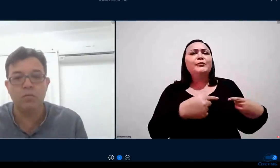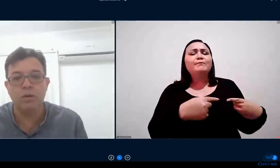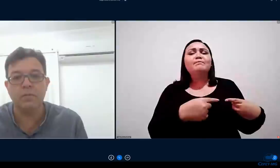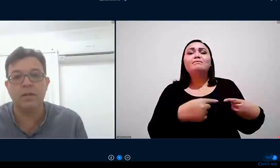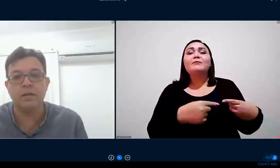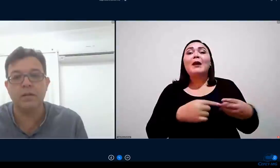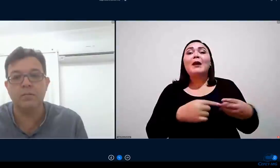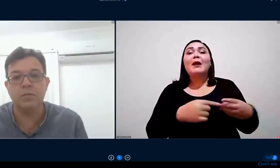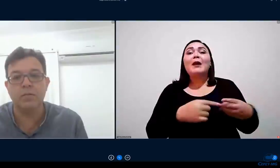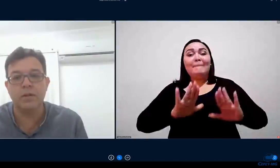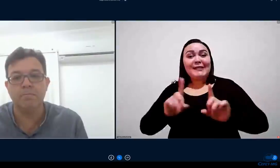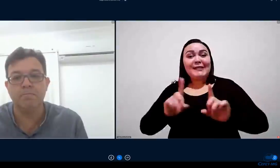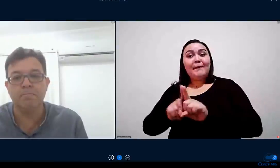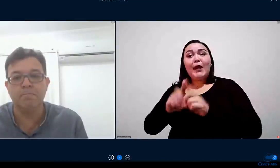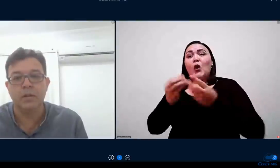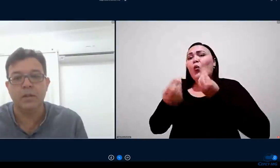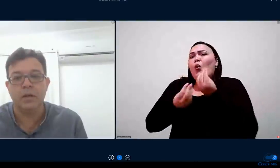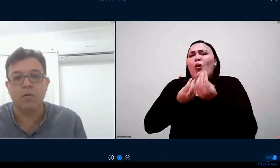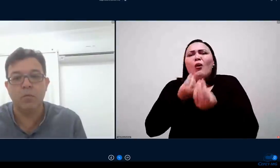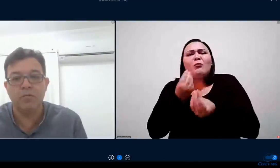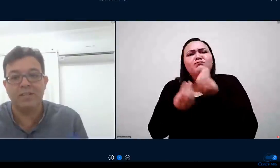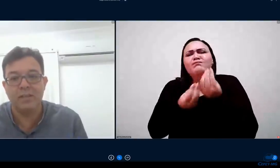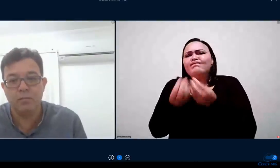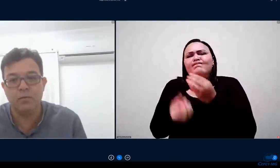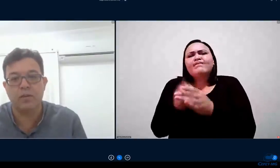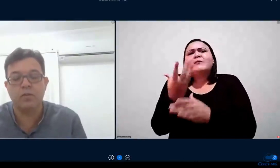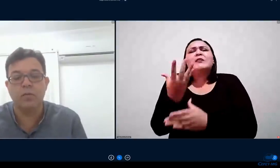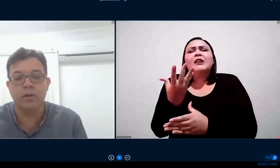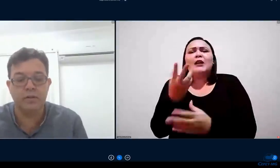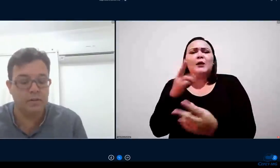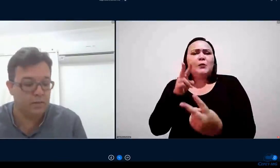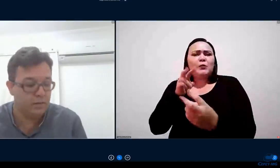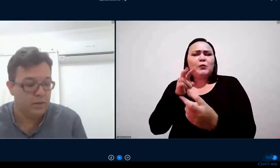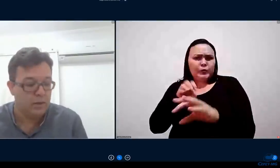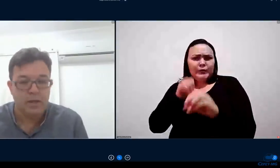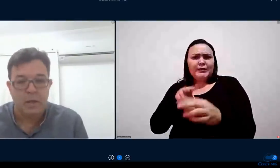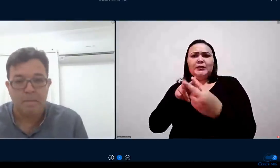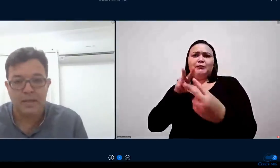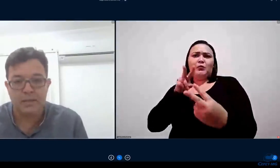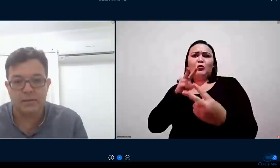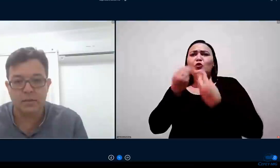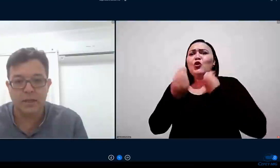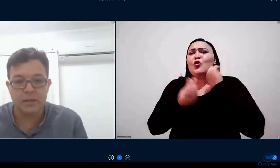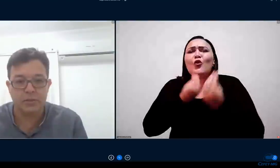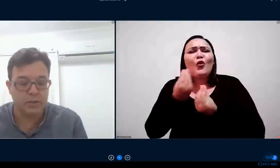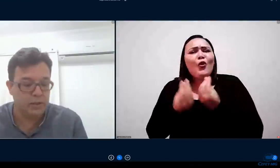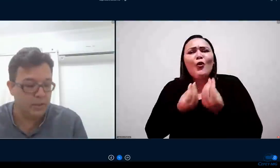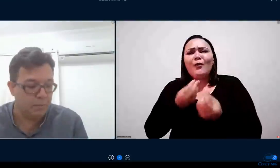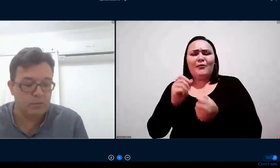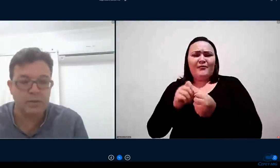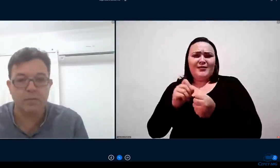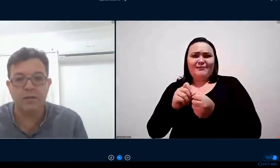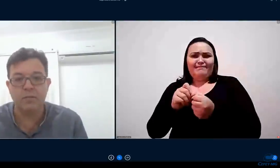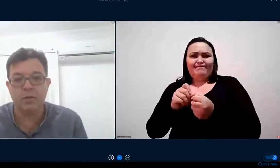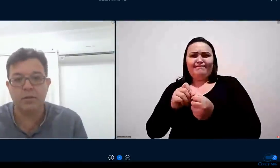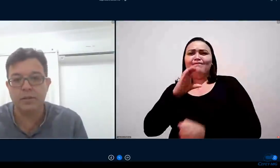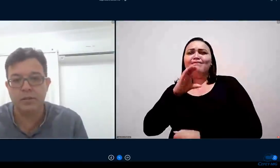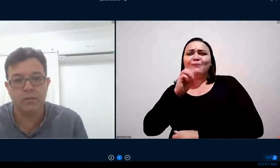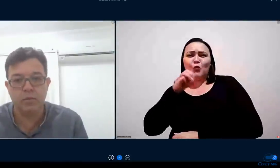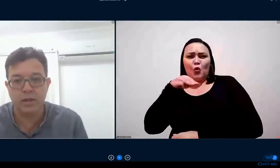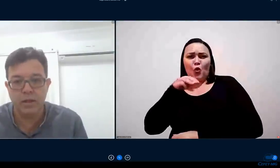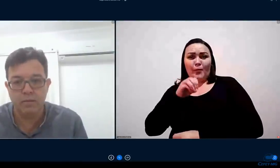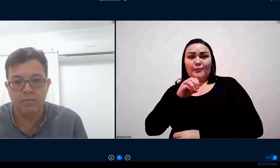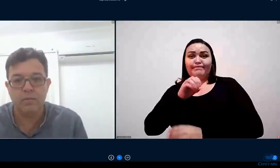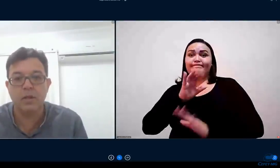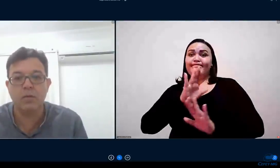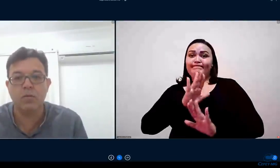como implantamos como fazemos as coisas mas eu acho que a pergunta mais importante